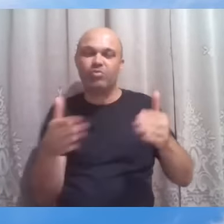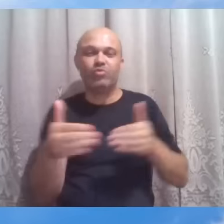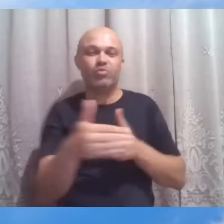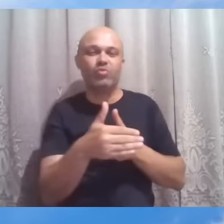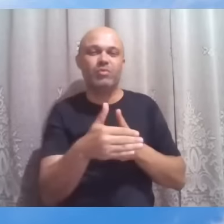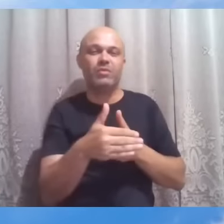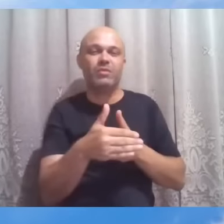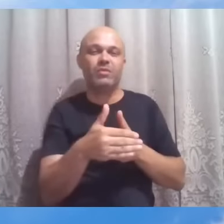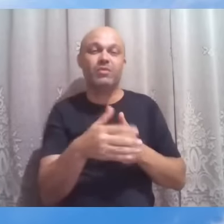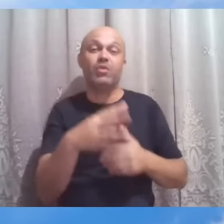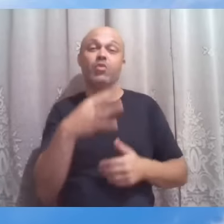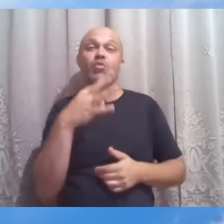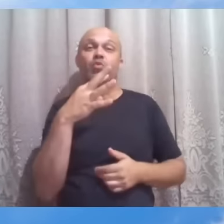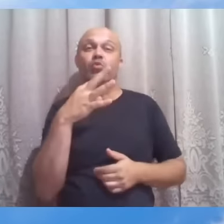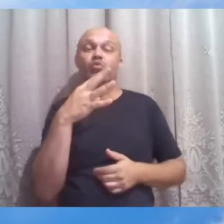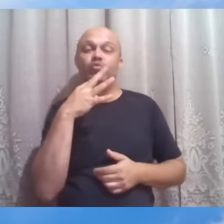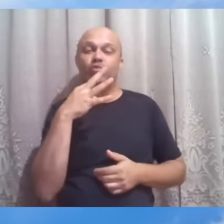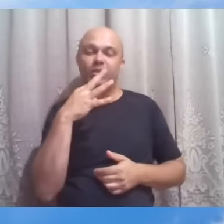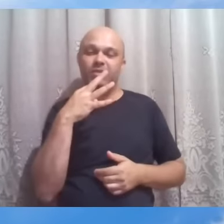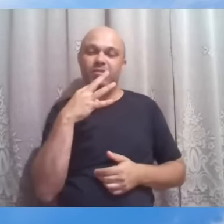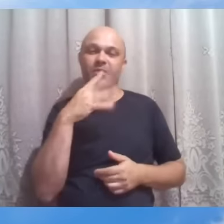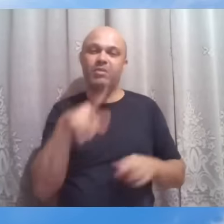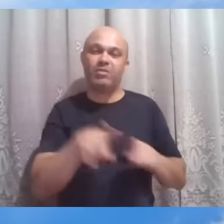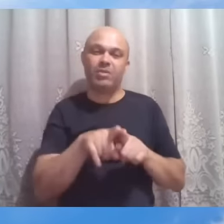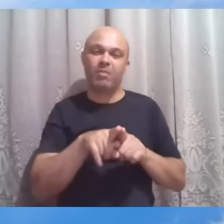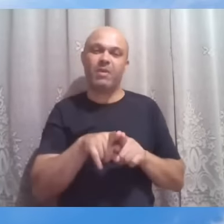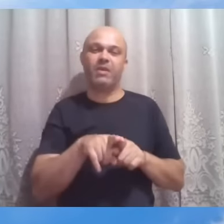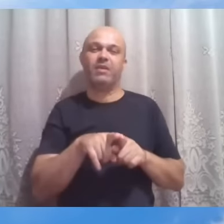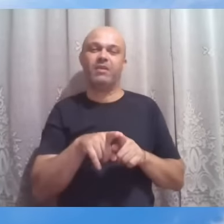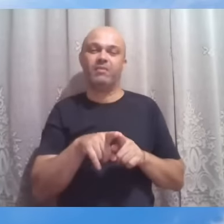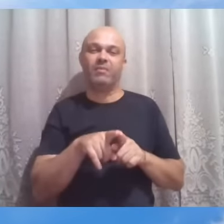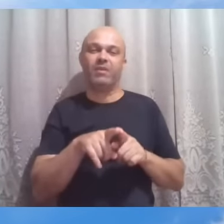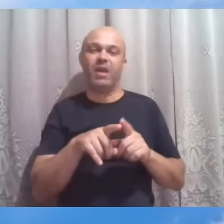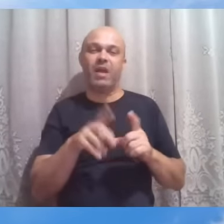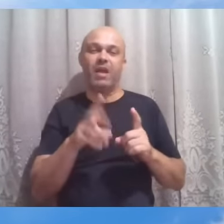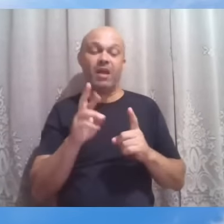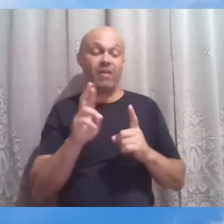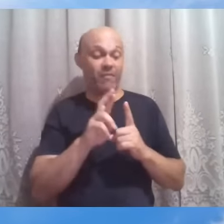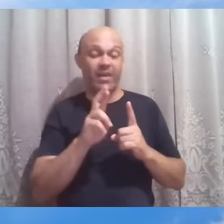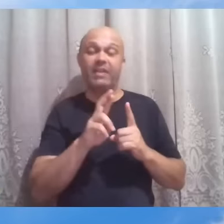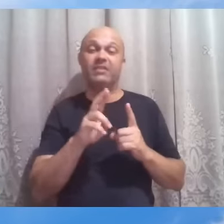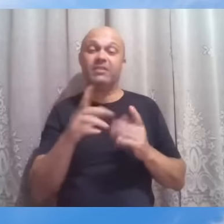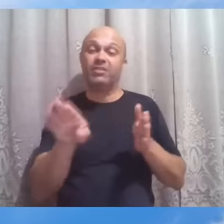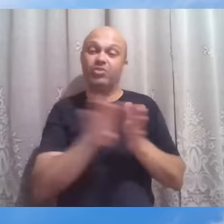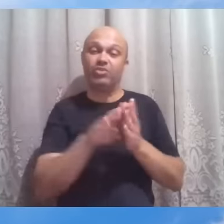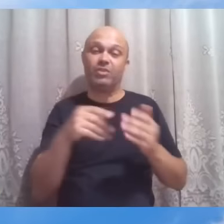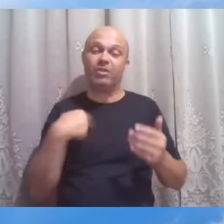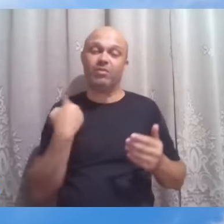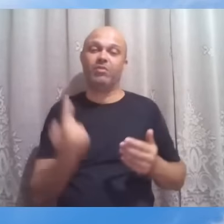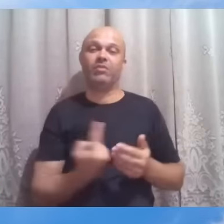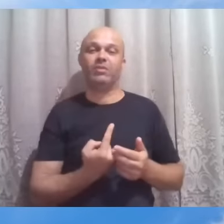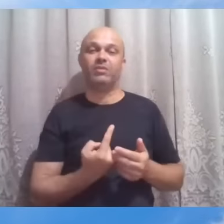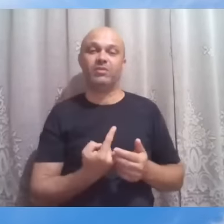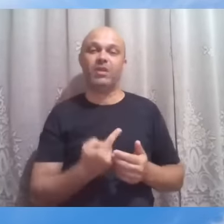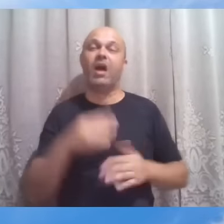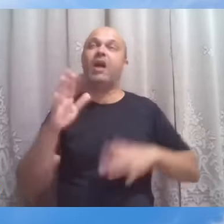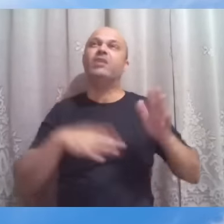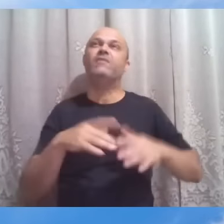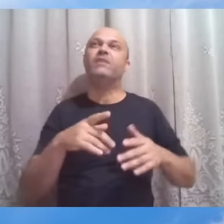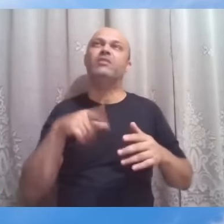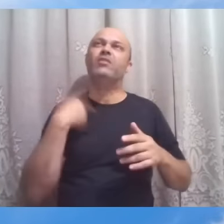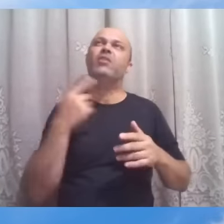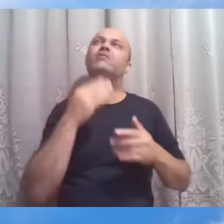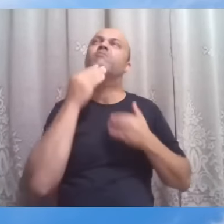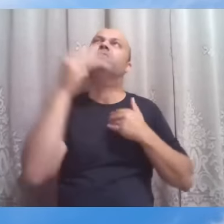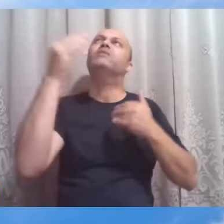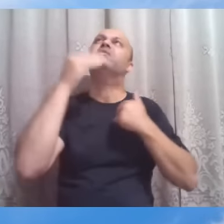referências que nos chegam, quantas vezes ante a nossa dor e o nosso clamor a resposta do